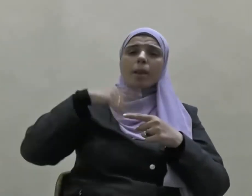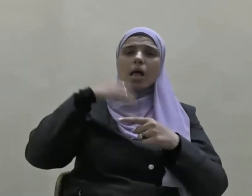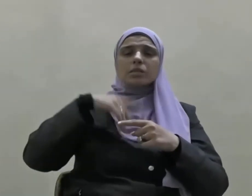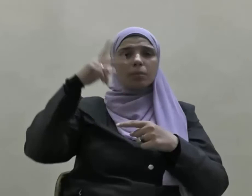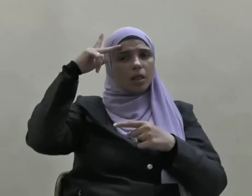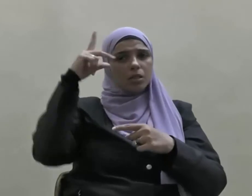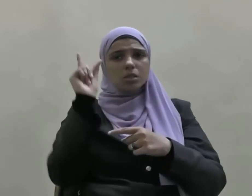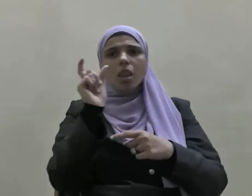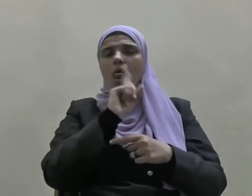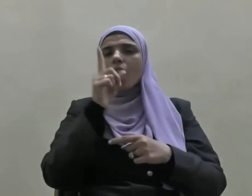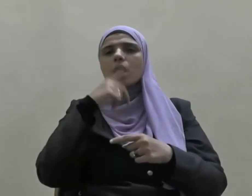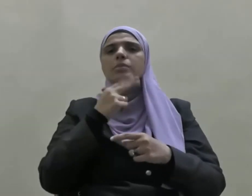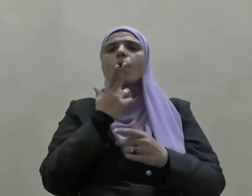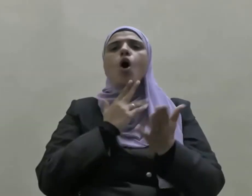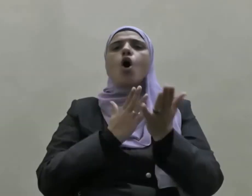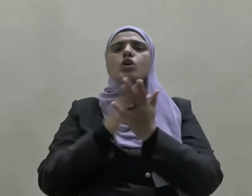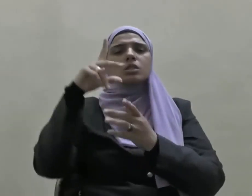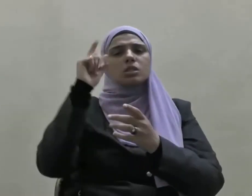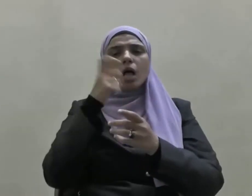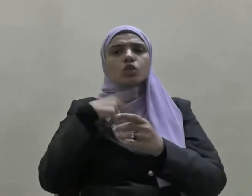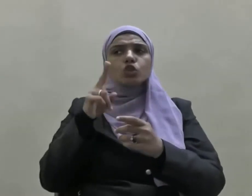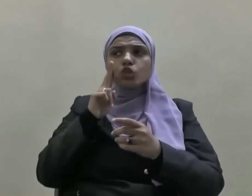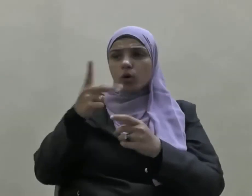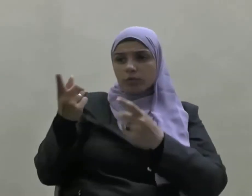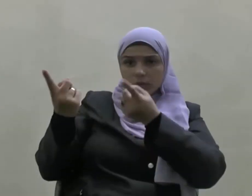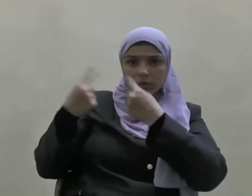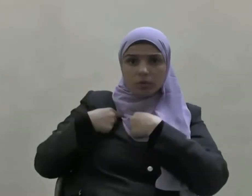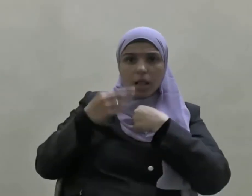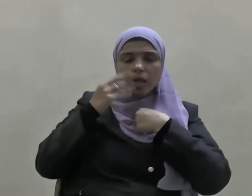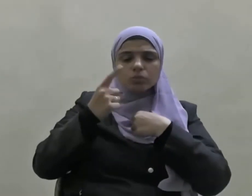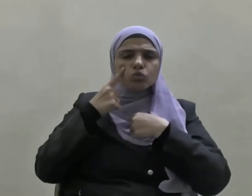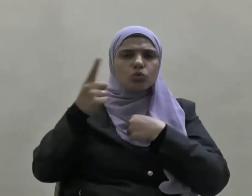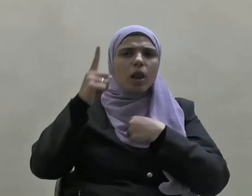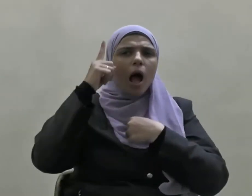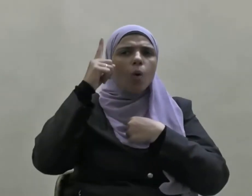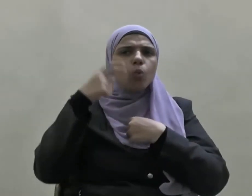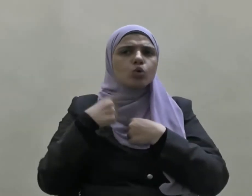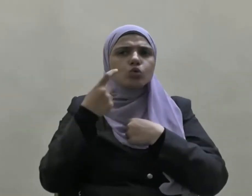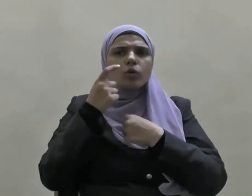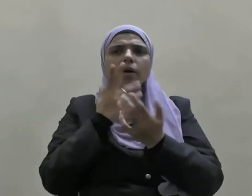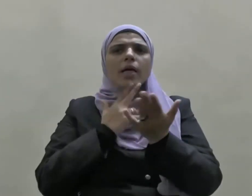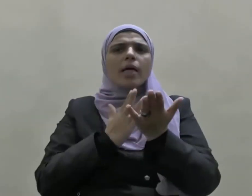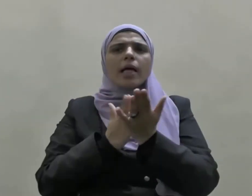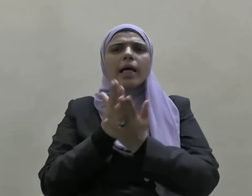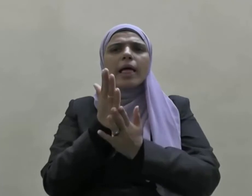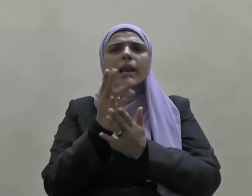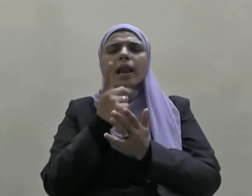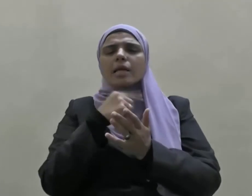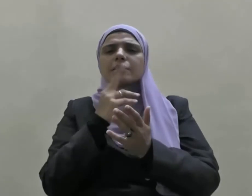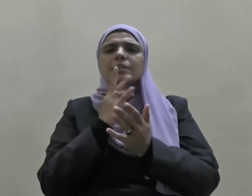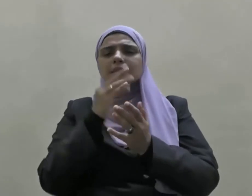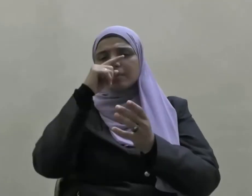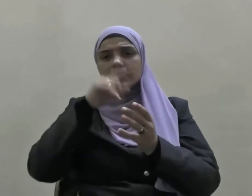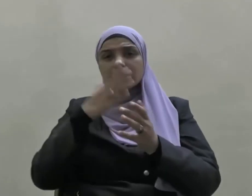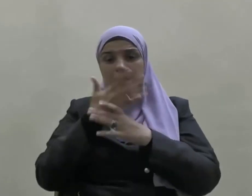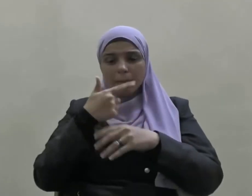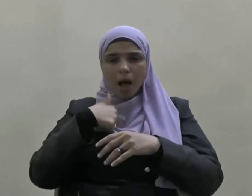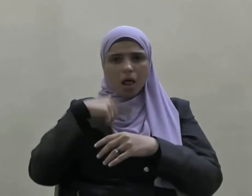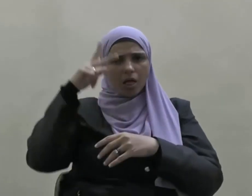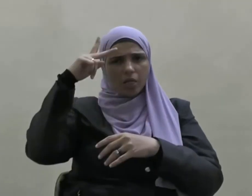وأن يحبل ما يصدر عن الآخرين على محمل حسن لأن سوء